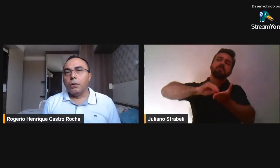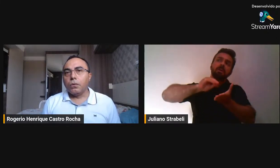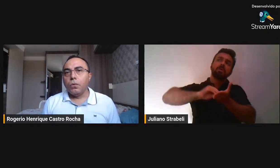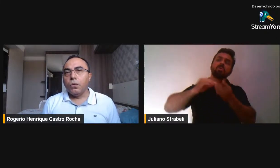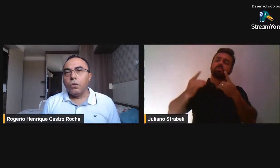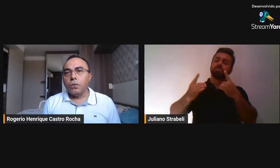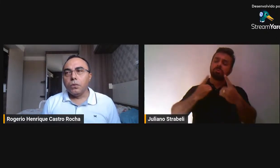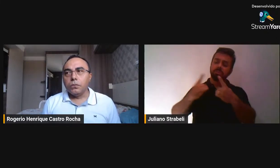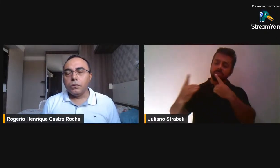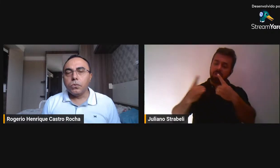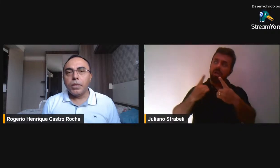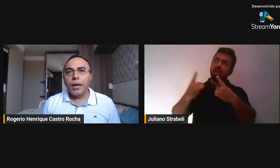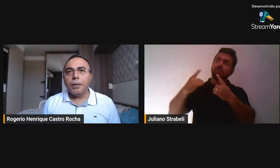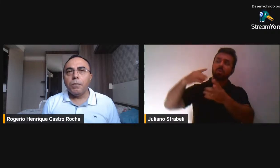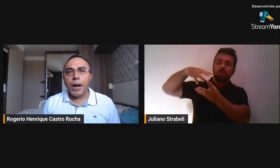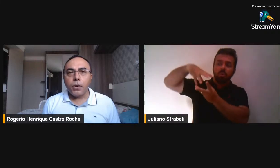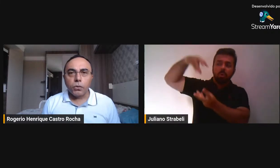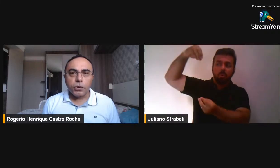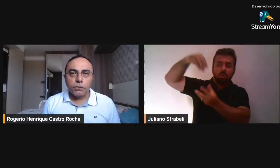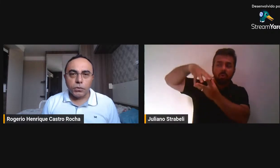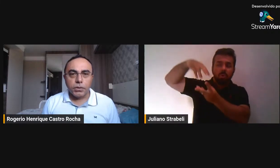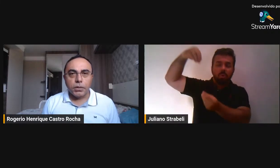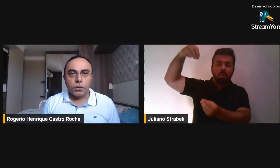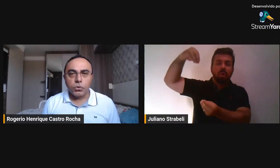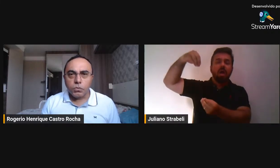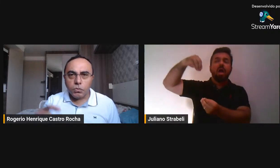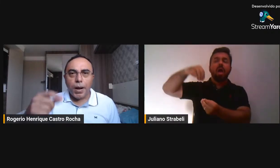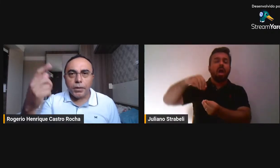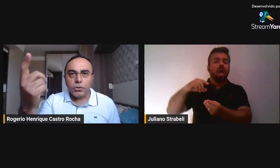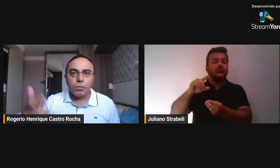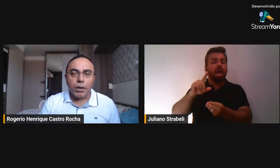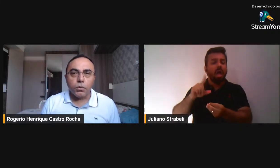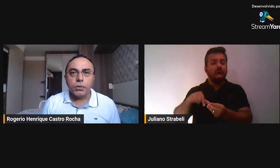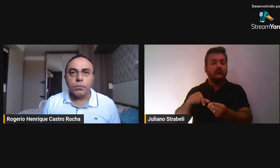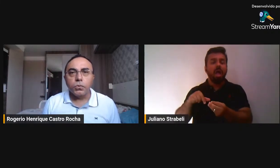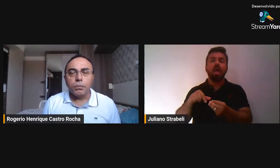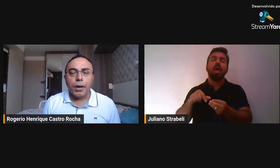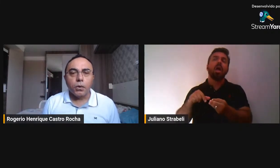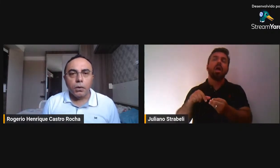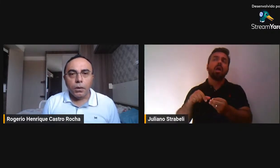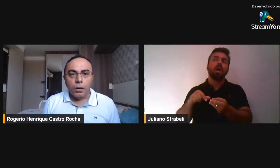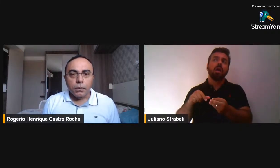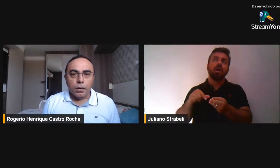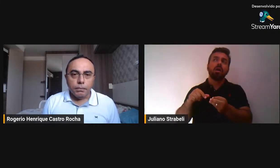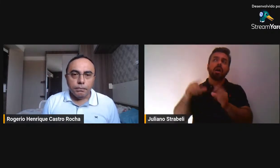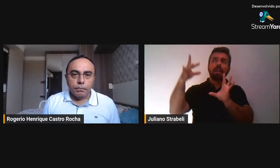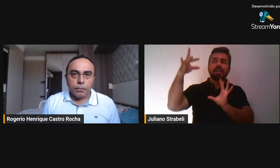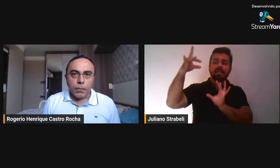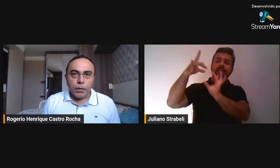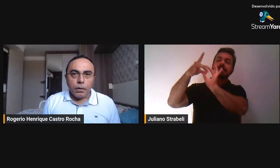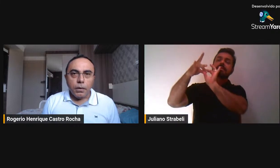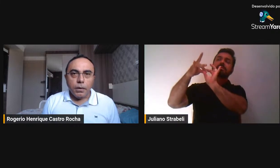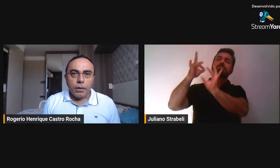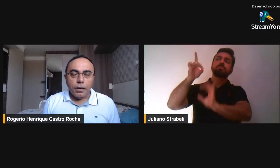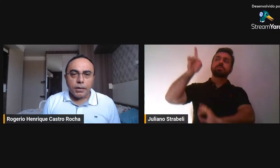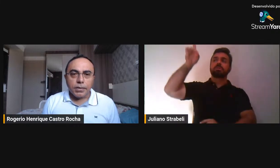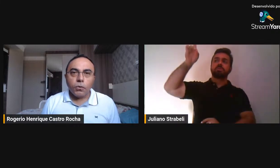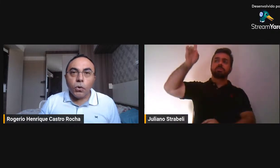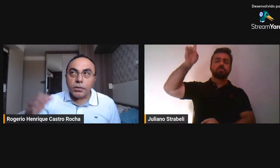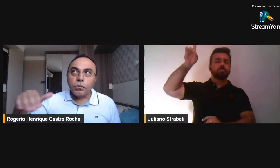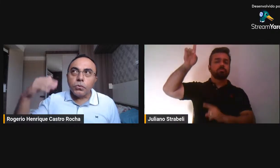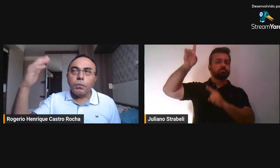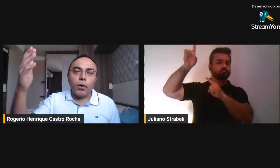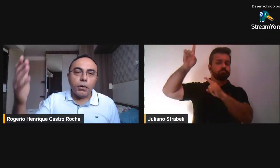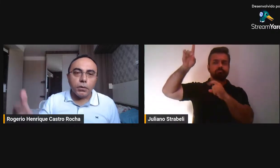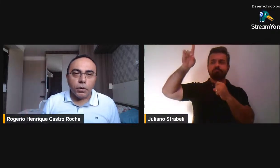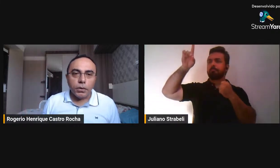com o que é maior do que você. Nós somos parte de uma coisa muito maior, e essa